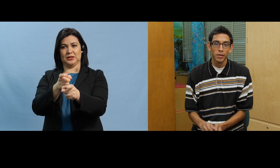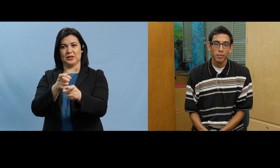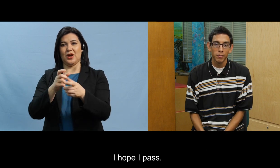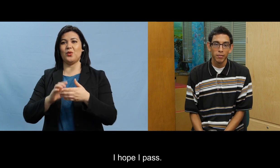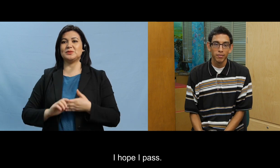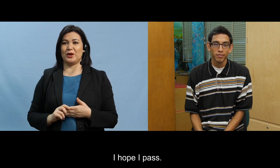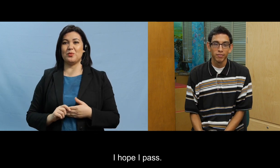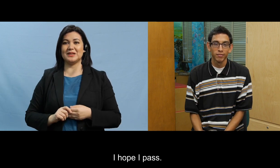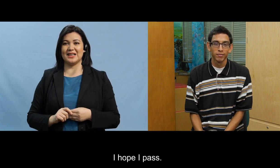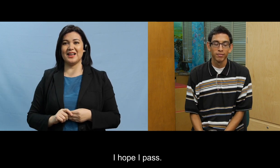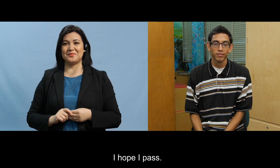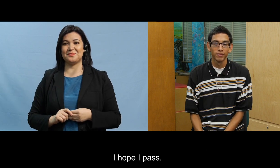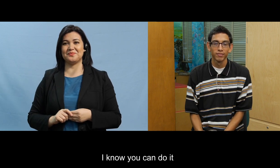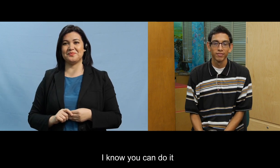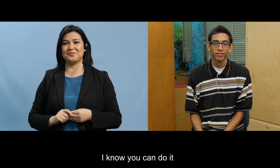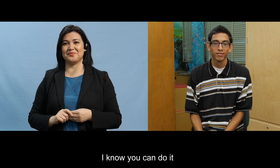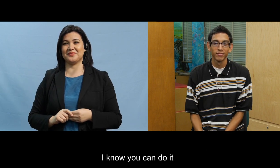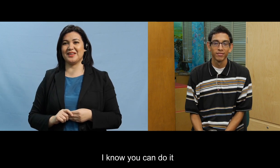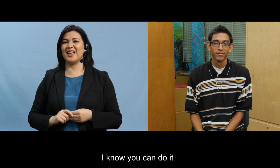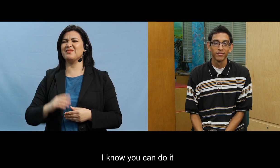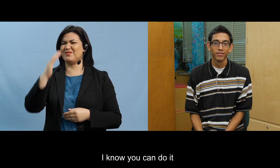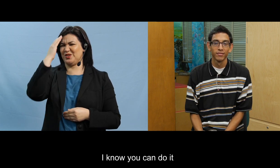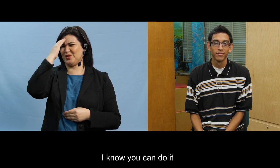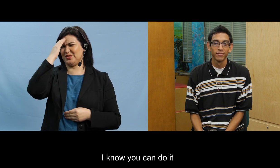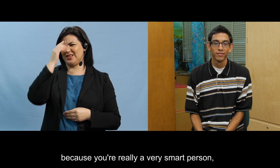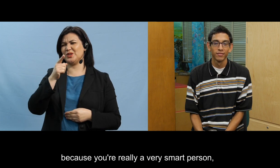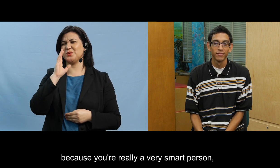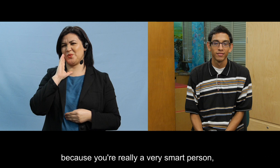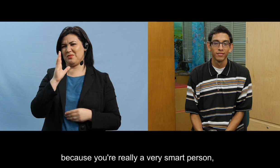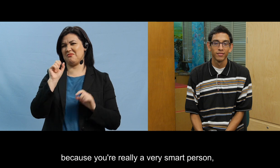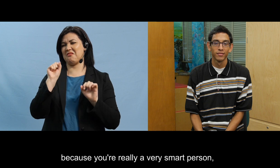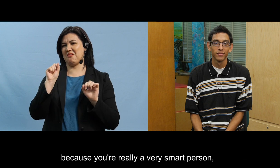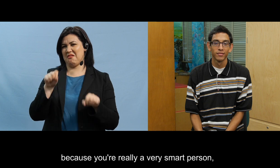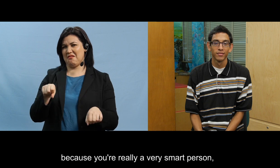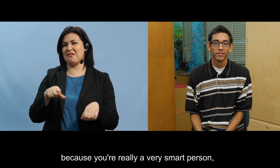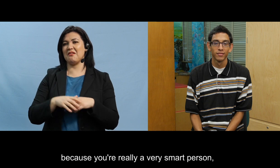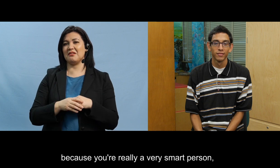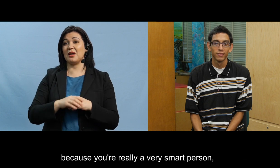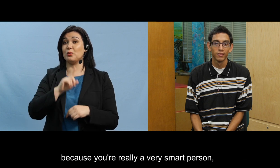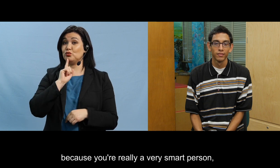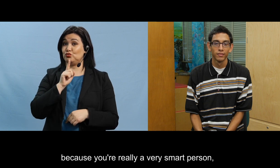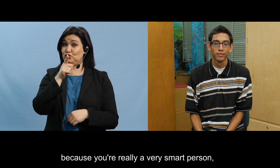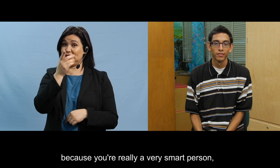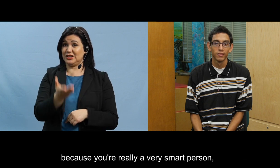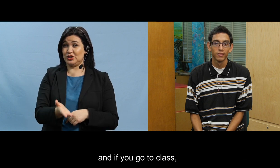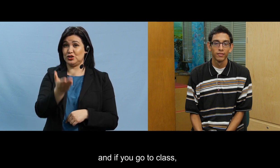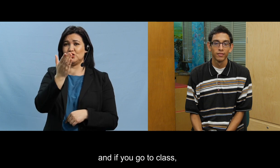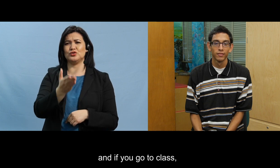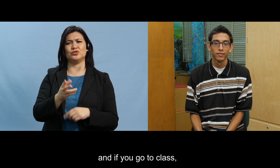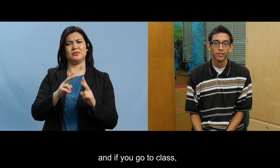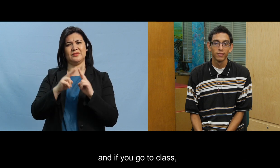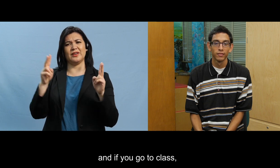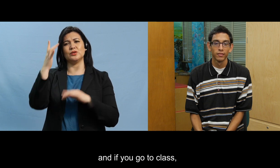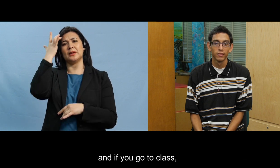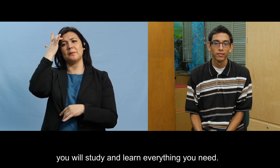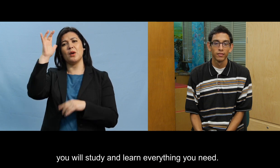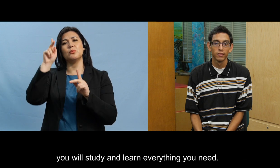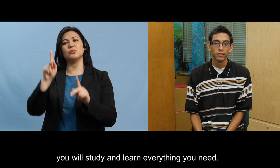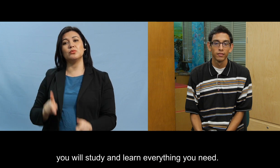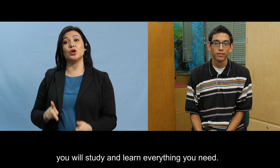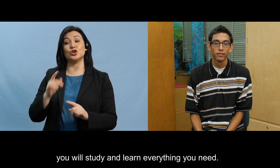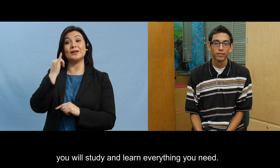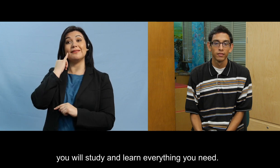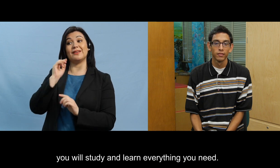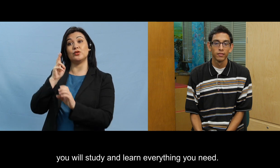o espero pasar yo sé que tú lo puedes hacer porque realmente es una persona muy inteligente y si tú vas a la clase